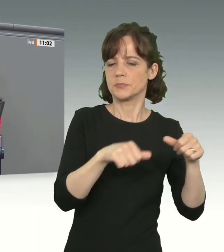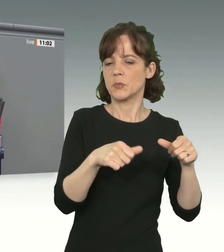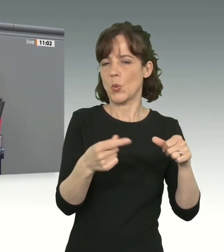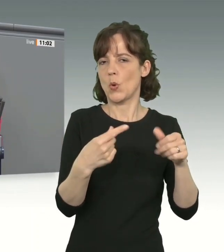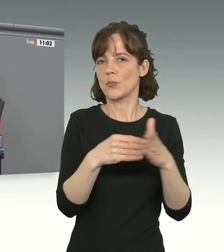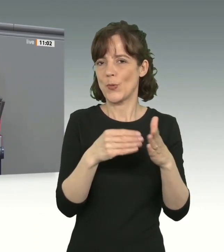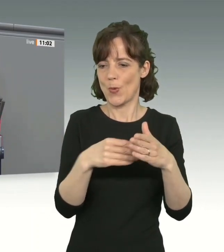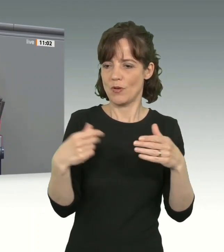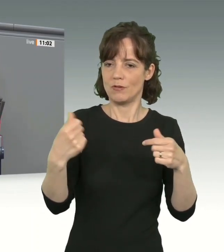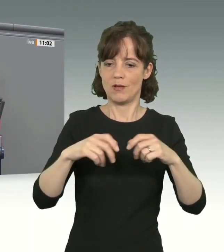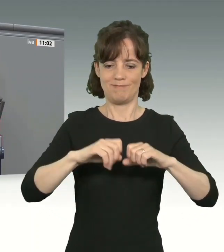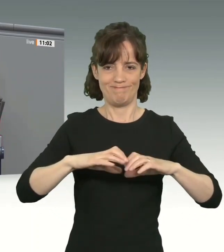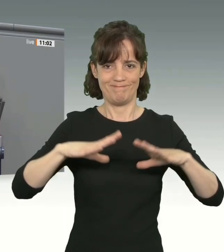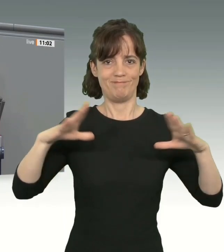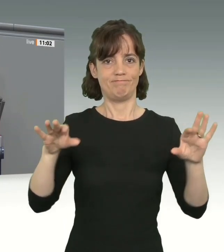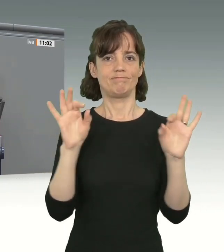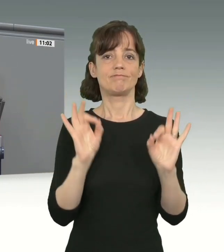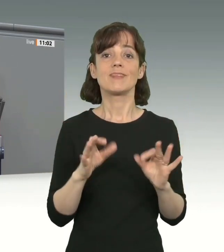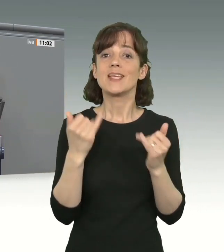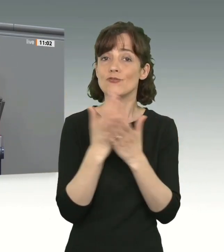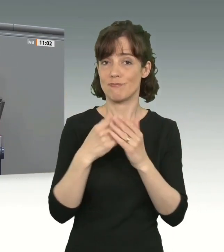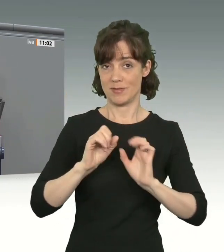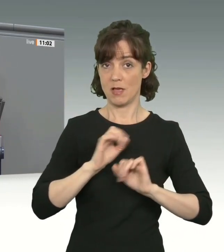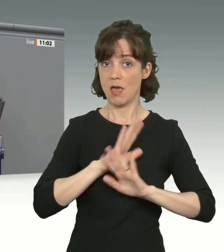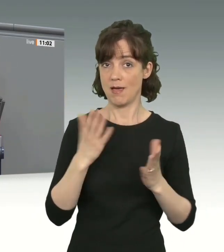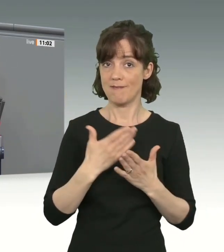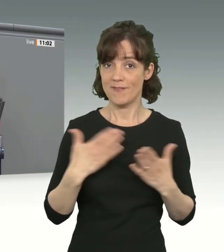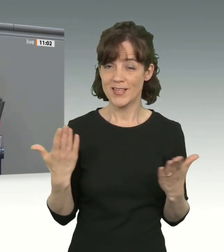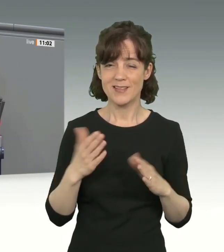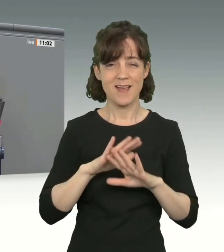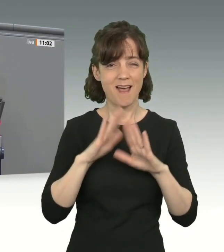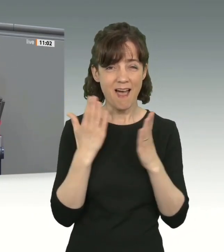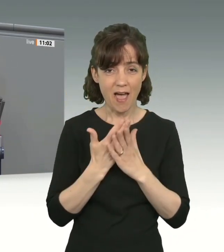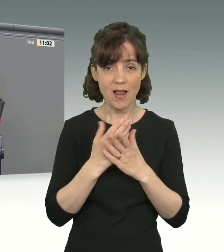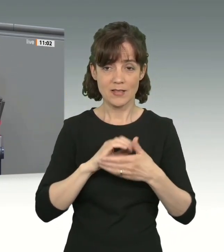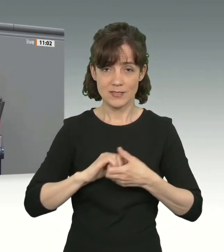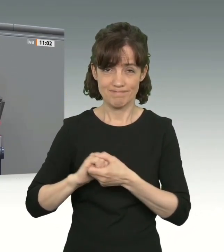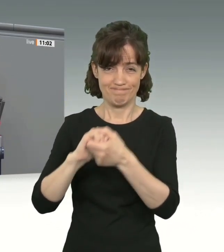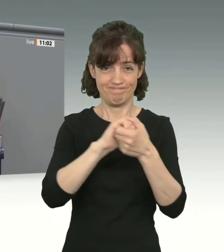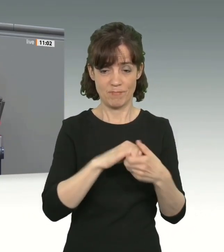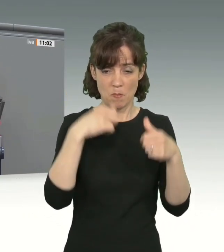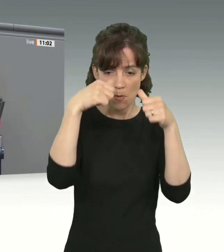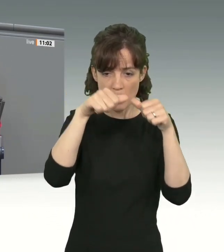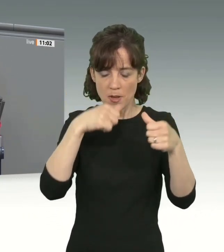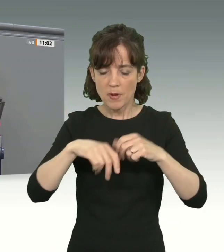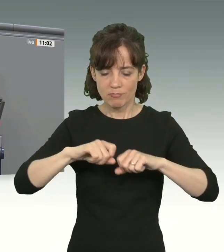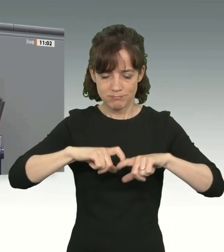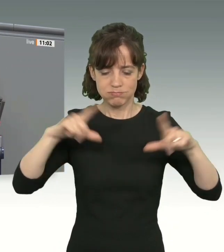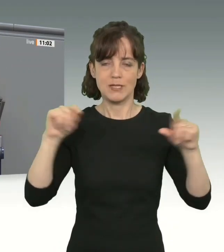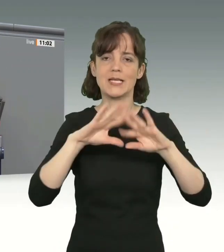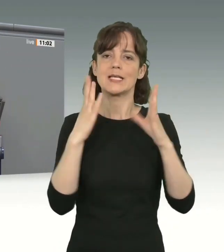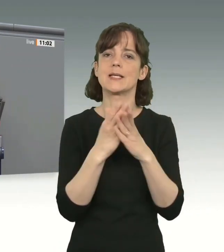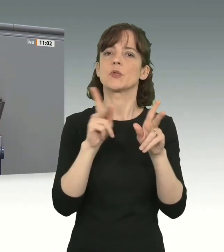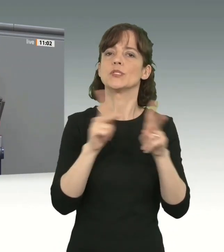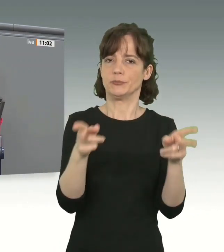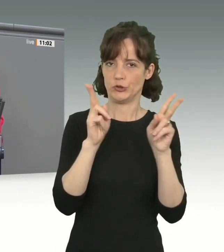Monaten ergänzen. Schon jetzt ist offensichtlich, alle Teile zusammen bilden ein ausgewogenes und umfangreiches Gesamtkonzept.